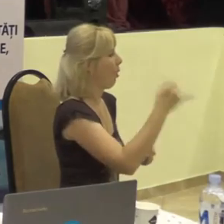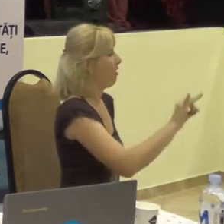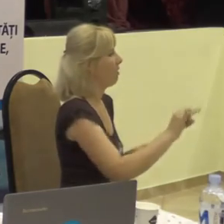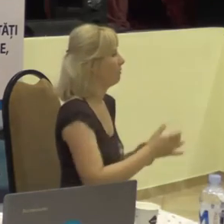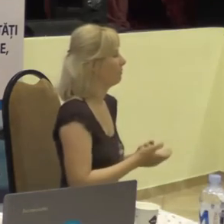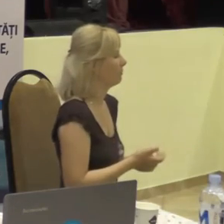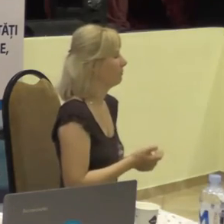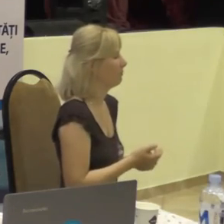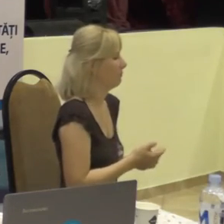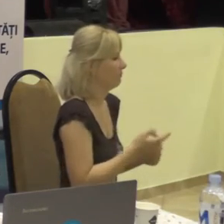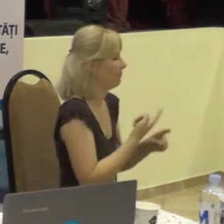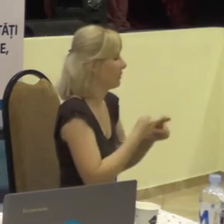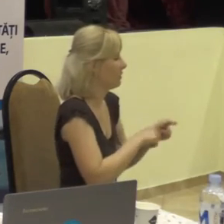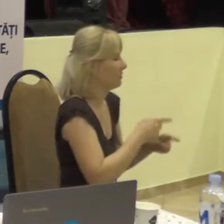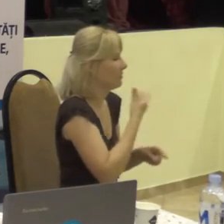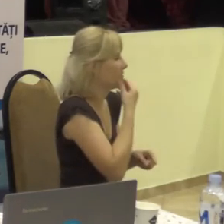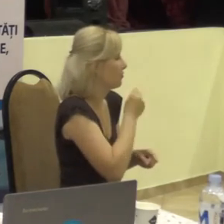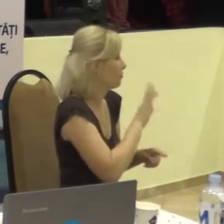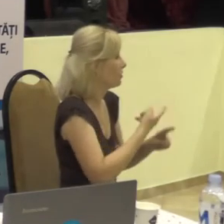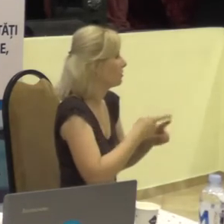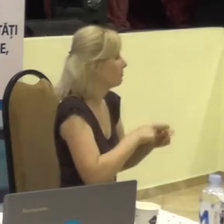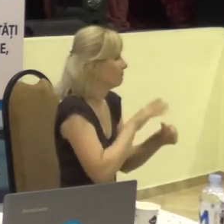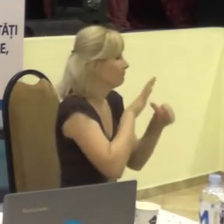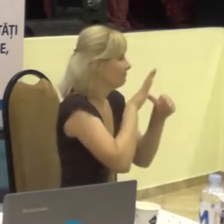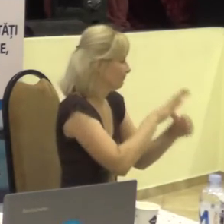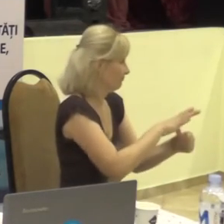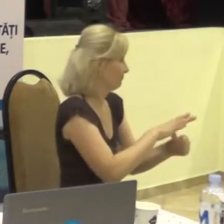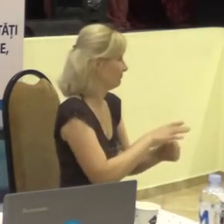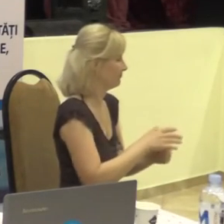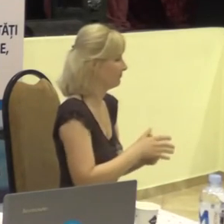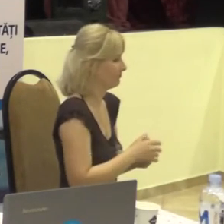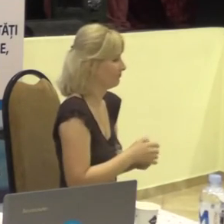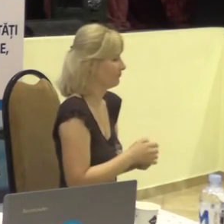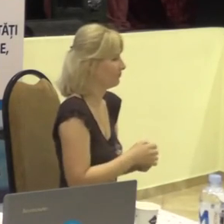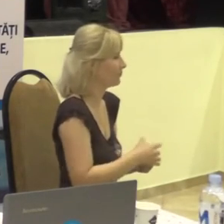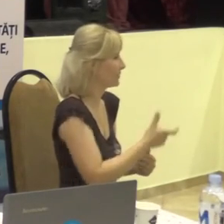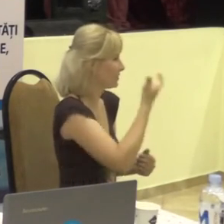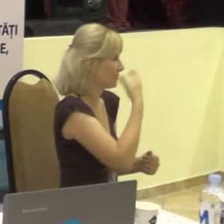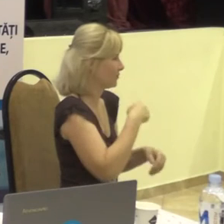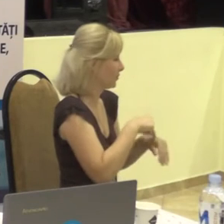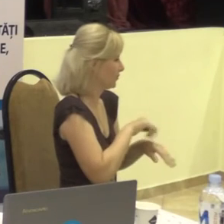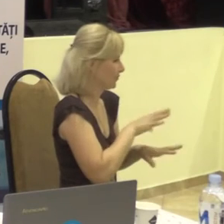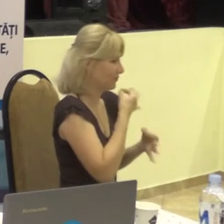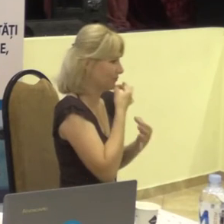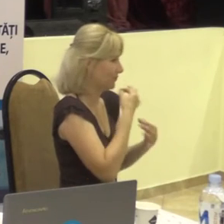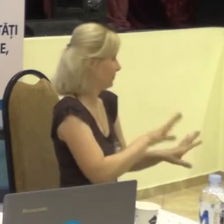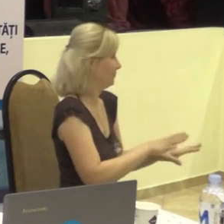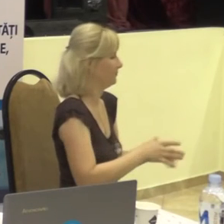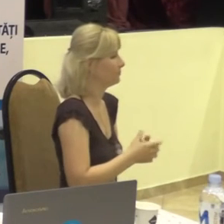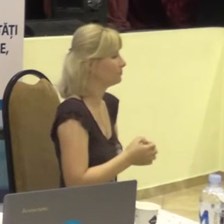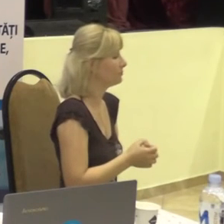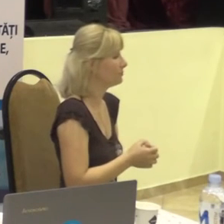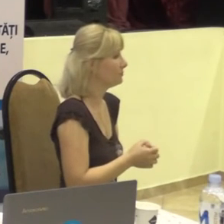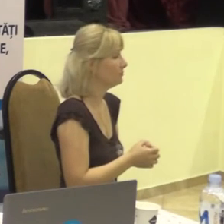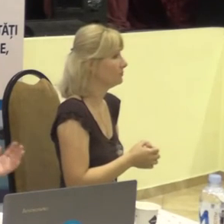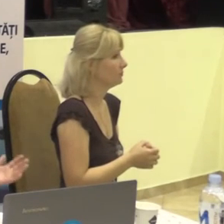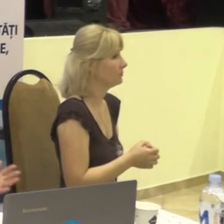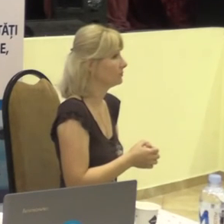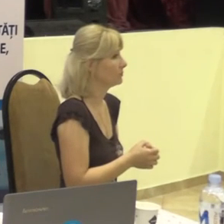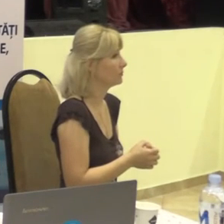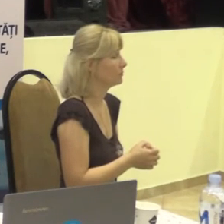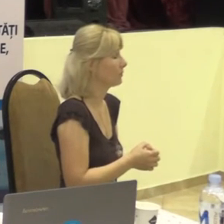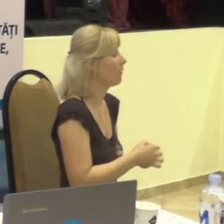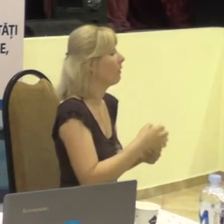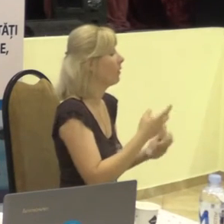Aceasta îl înmilește, îl înjusește, îi ziceți, a